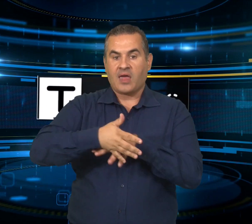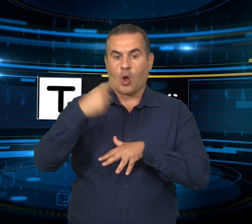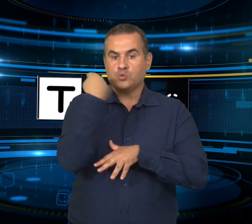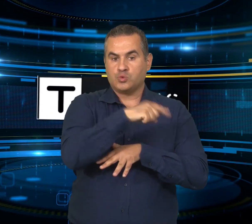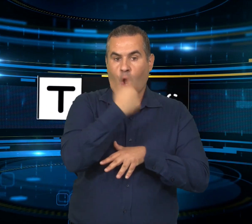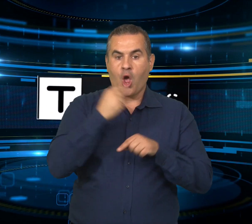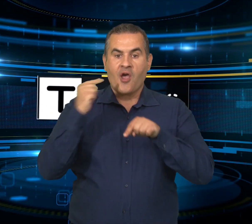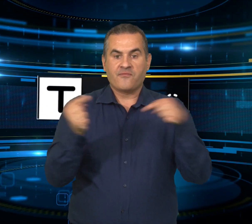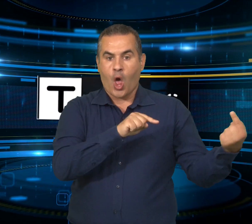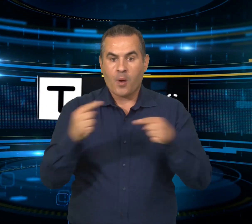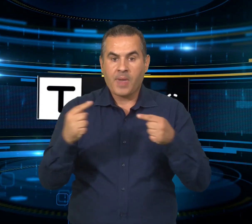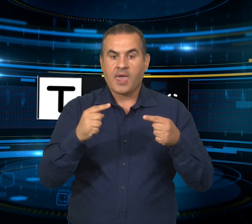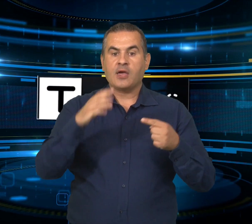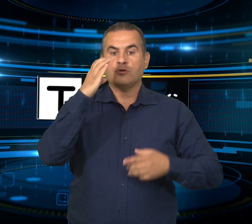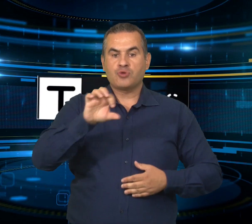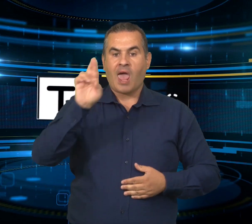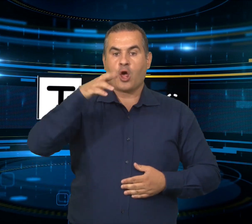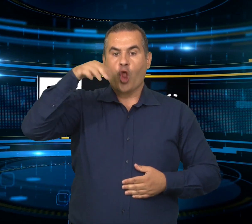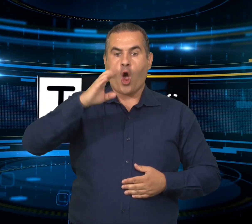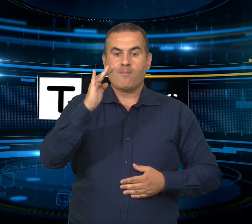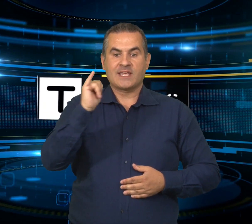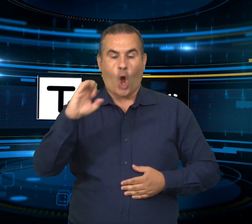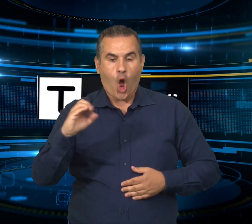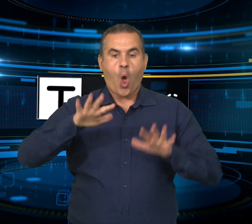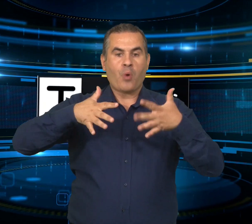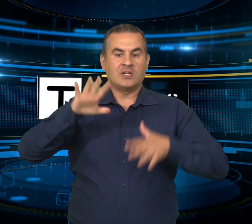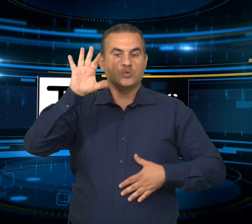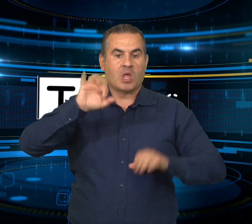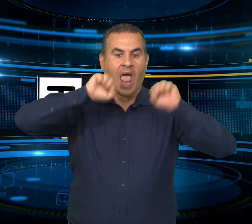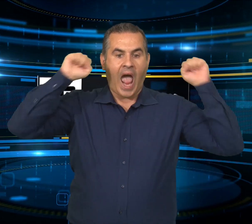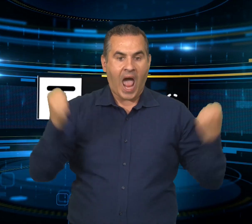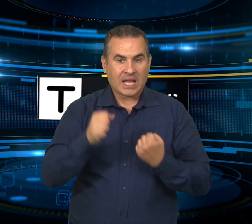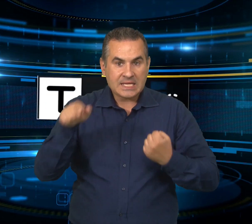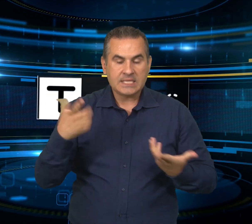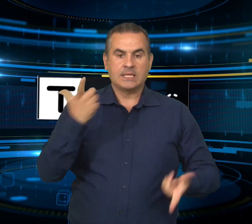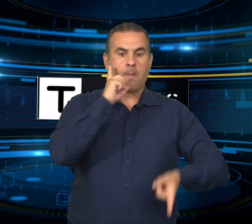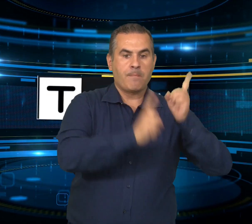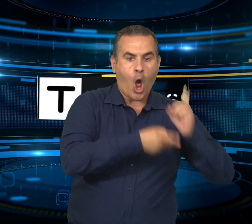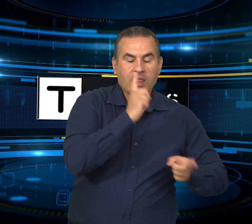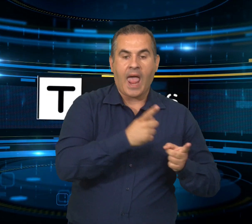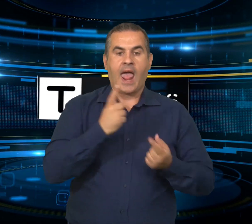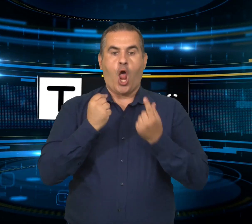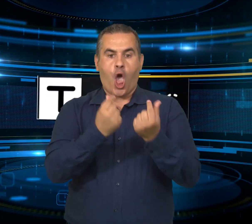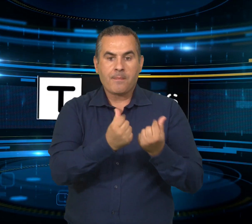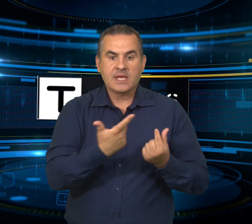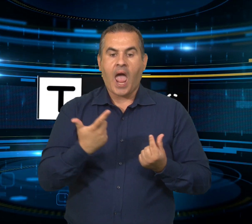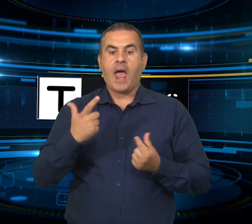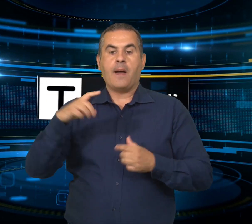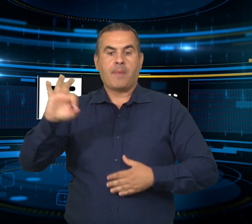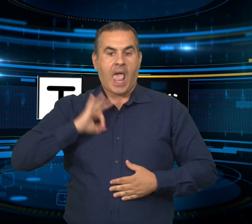discutono sui grandi temi economici Il governo italiano continua a crederci e a promuovere l'importante opportunità dell